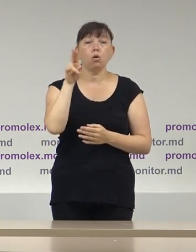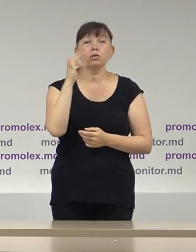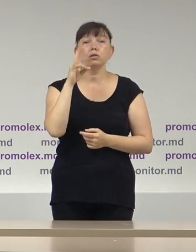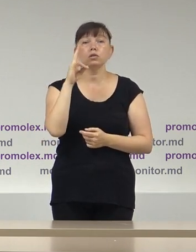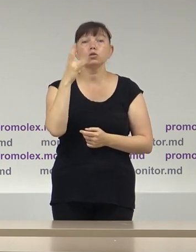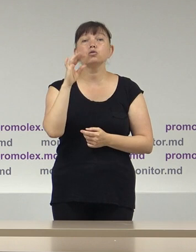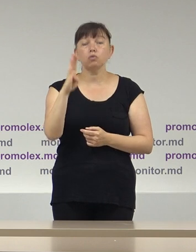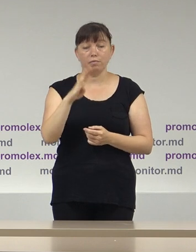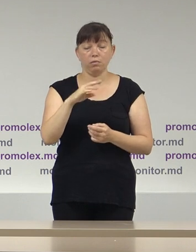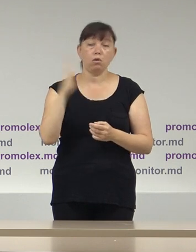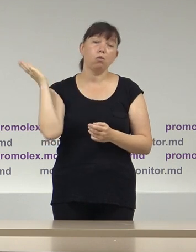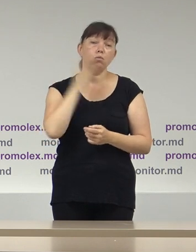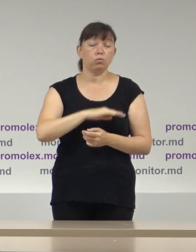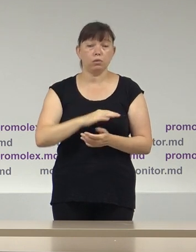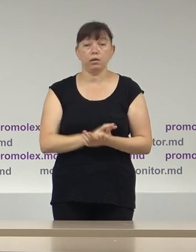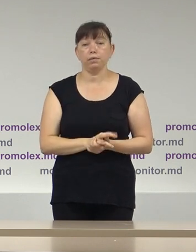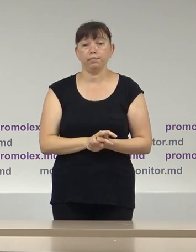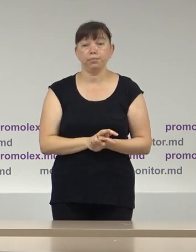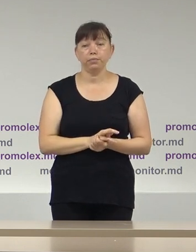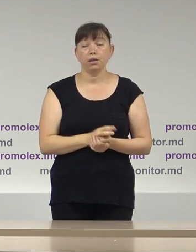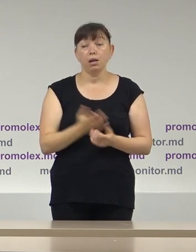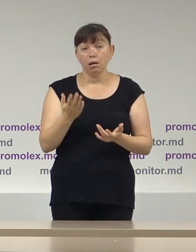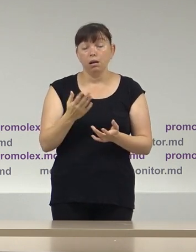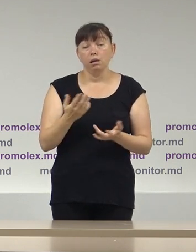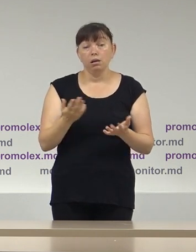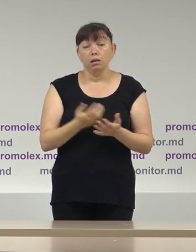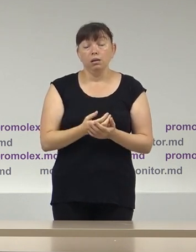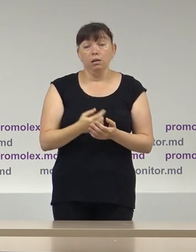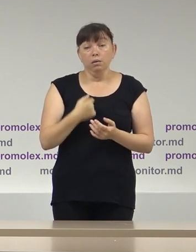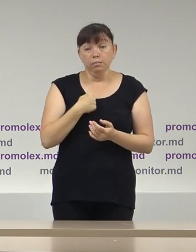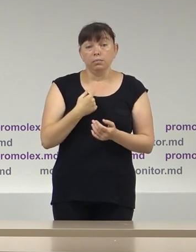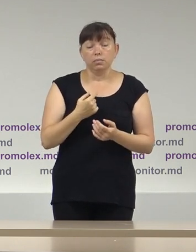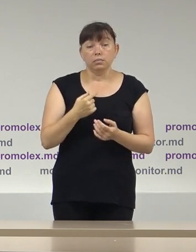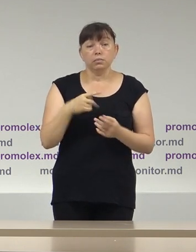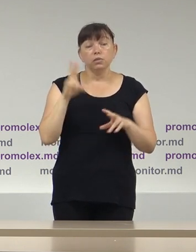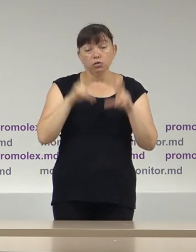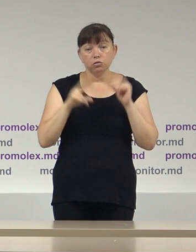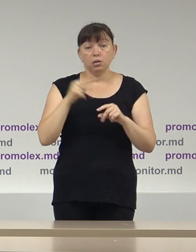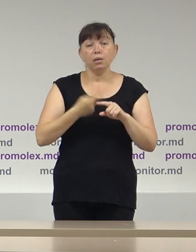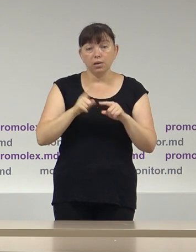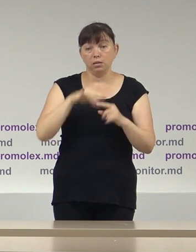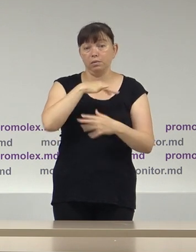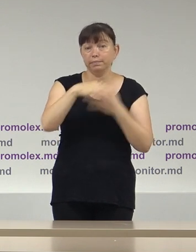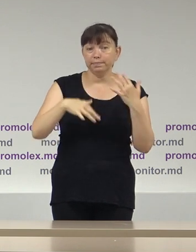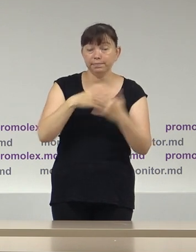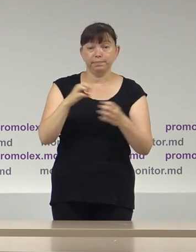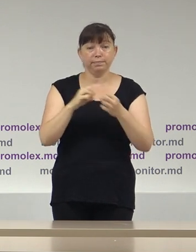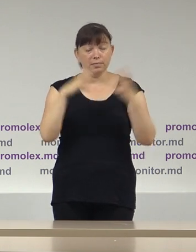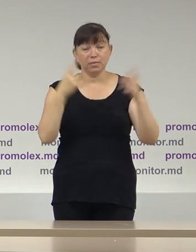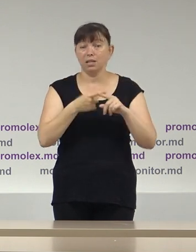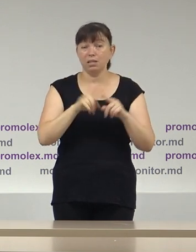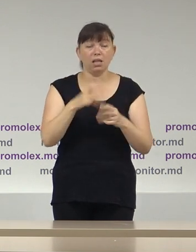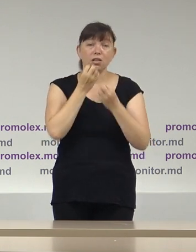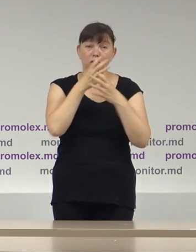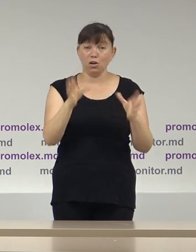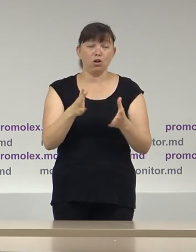reprezentantul PSRM. Cu regret trebuie să spunem aceste altercații nu fac bine